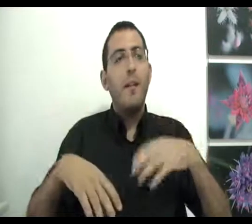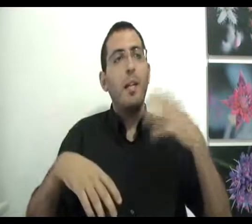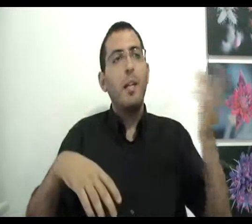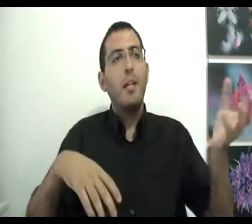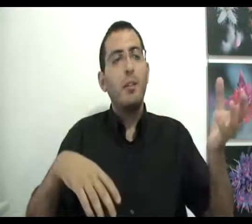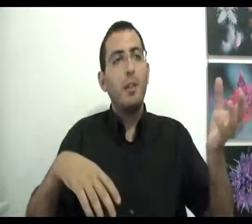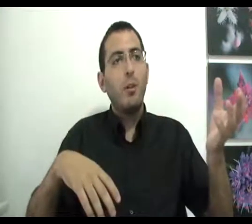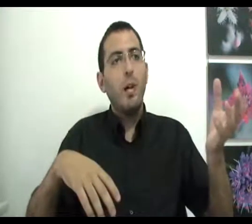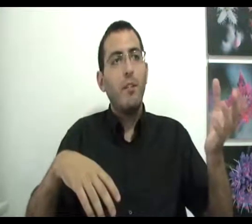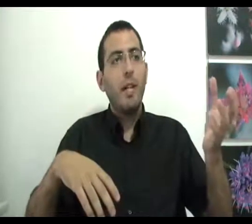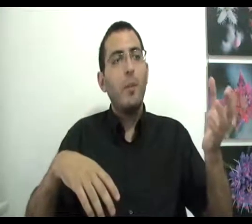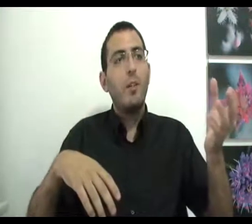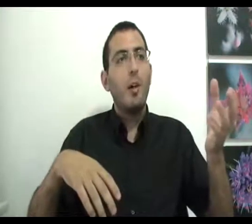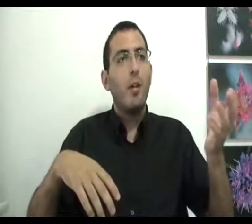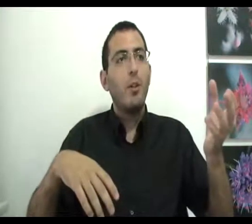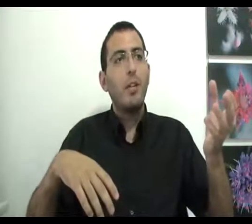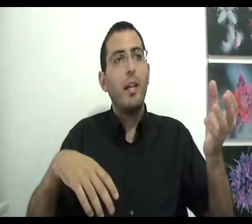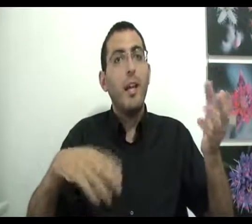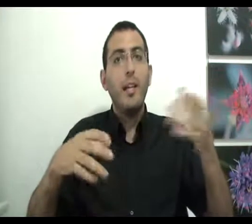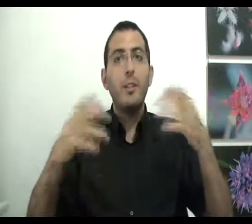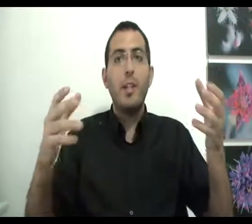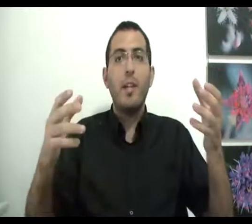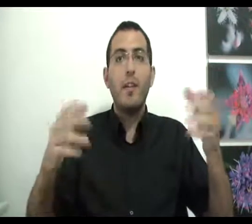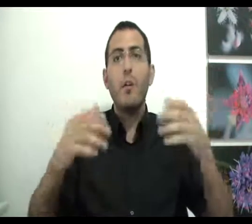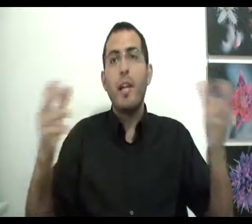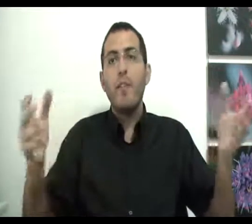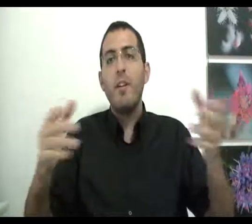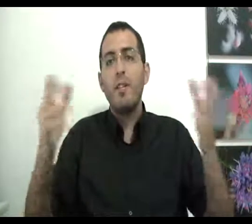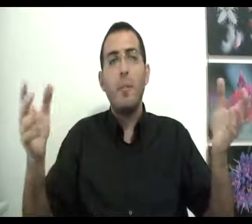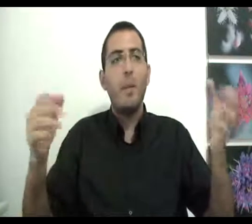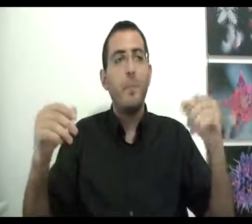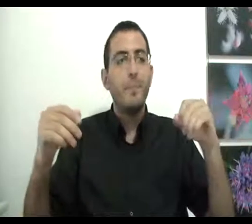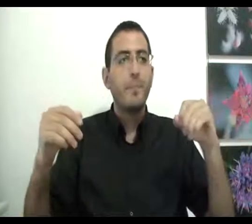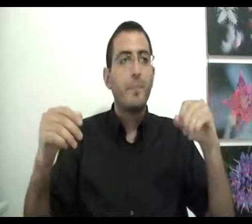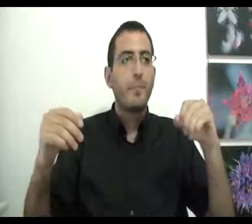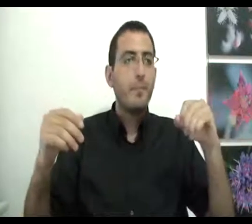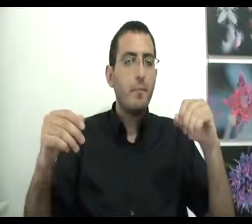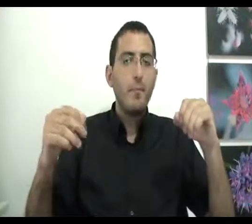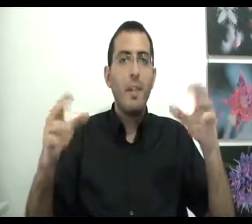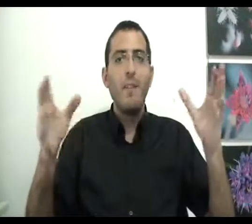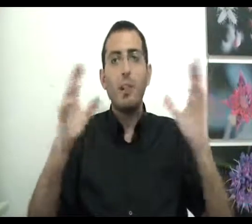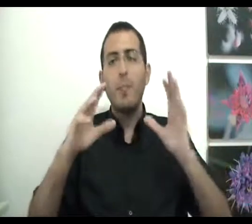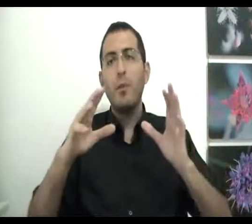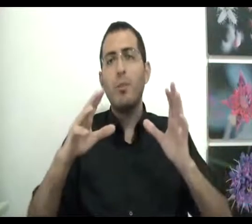להיות התכוח וגם את הכוח להיות ילד שכביכול נאיבי ותמים והשלמות